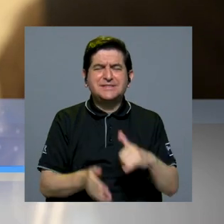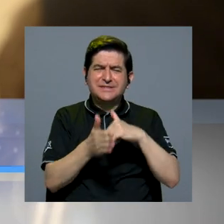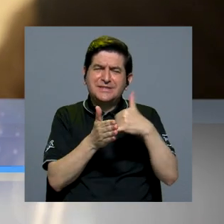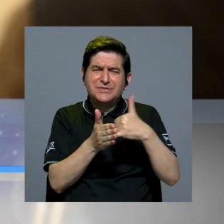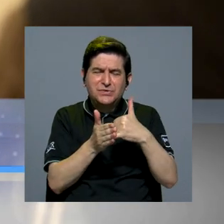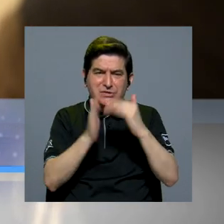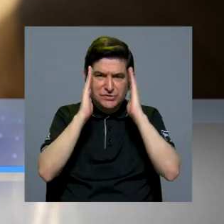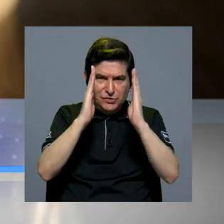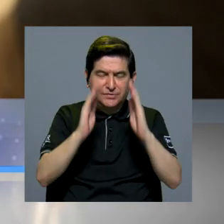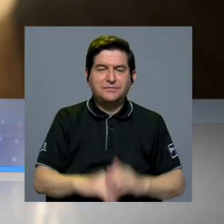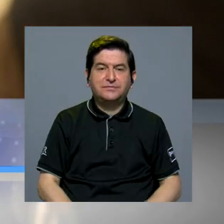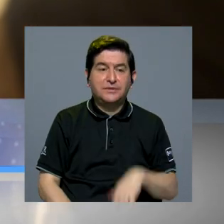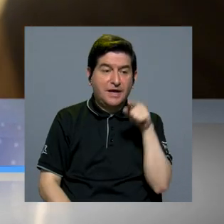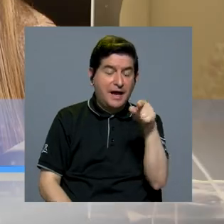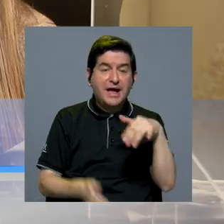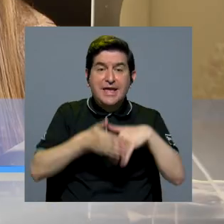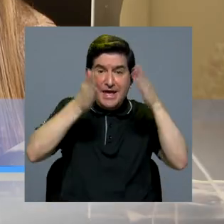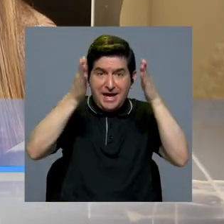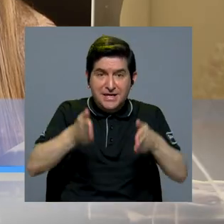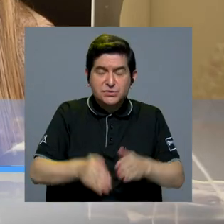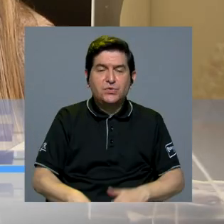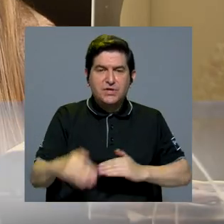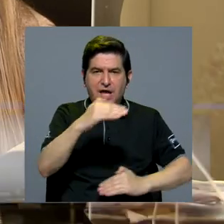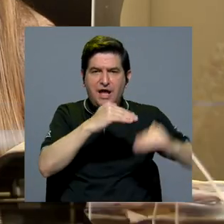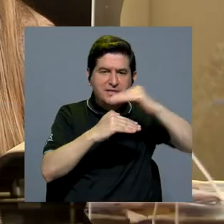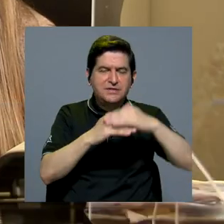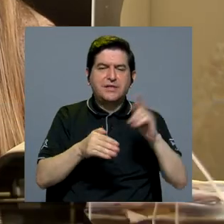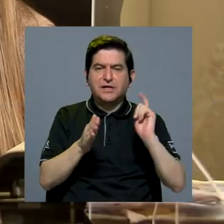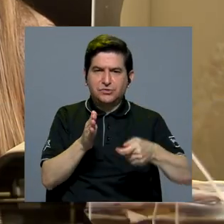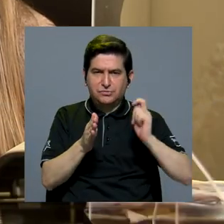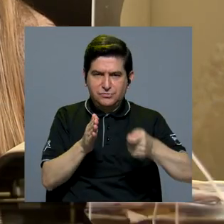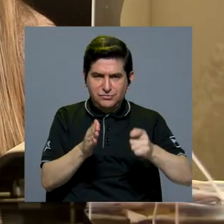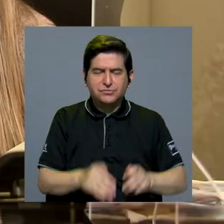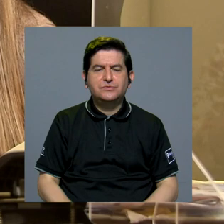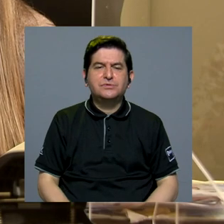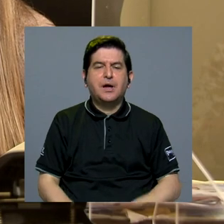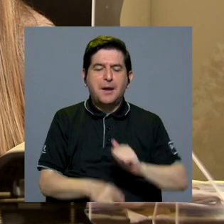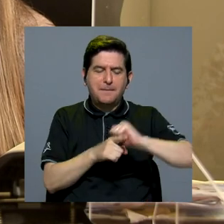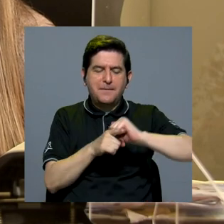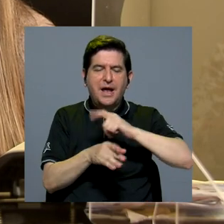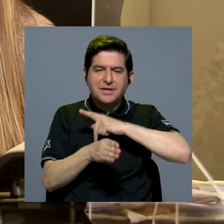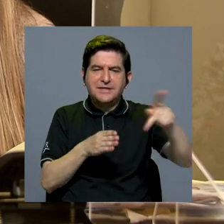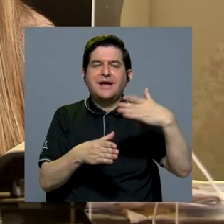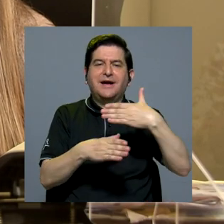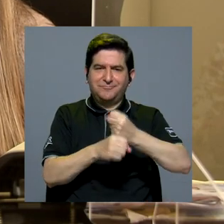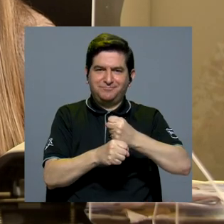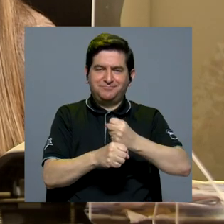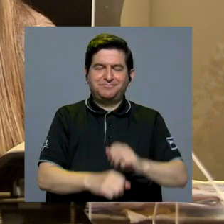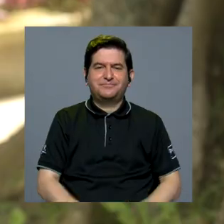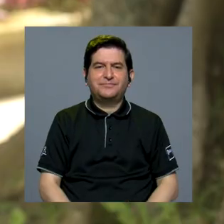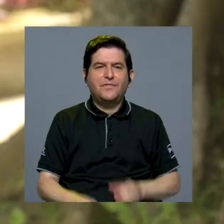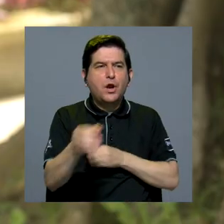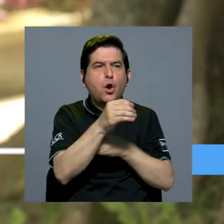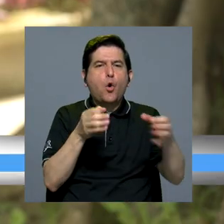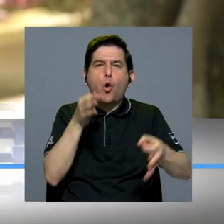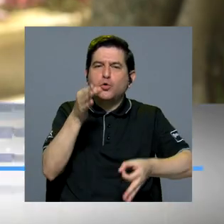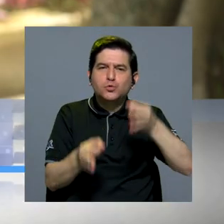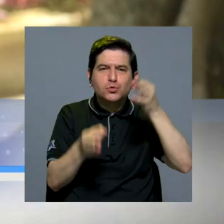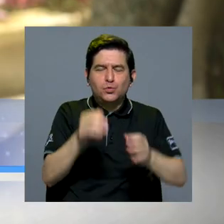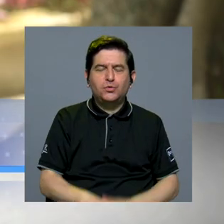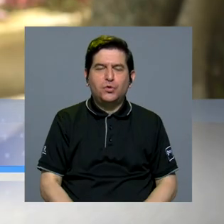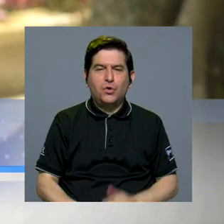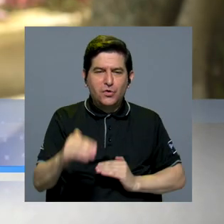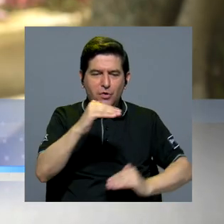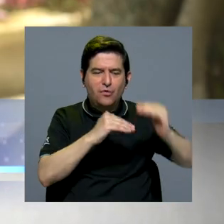vulnerabilidad. En estos, los estudiantes de la Facultad de Derecho realizan su práctica profesional. Los consultorios